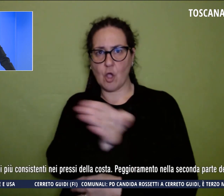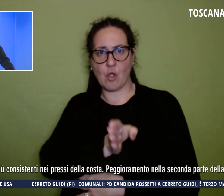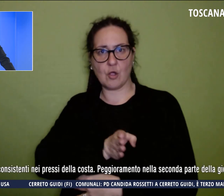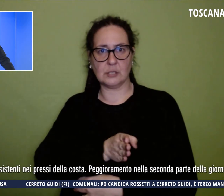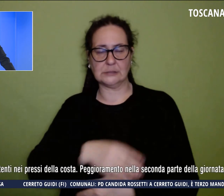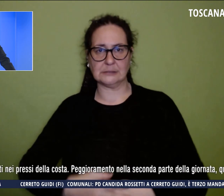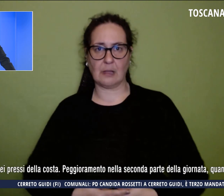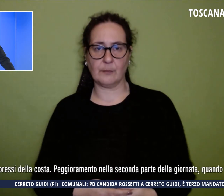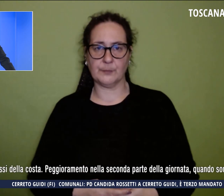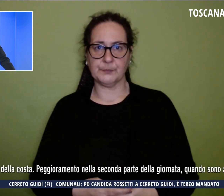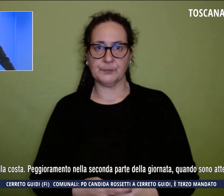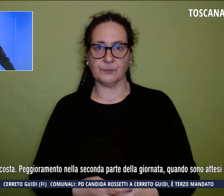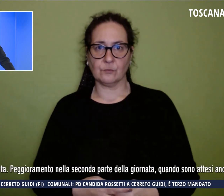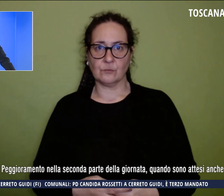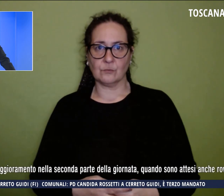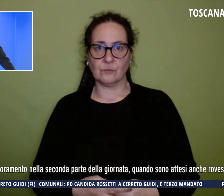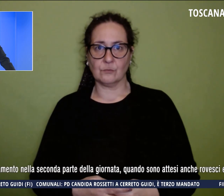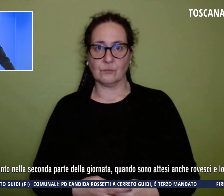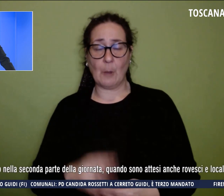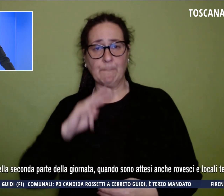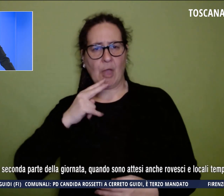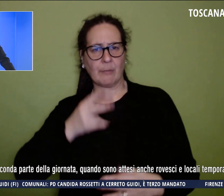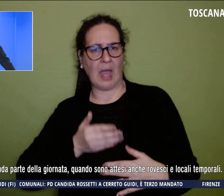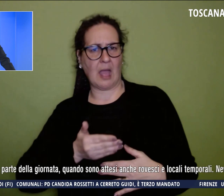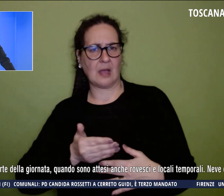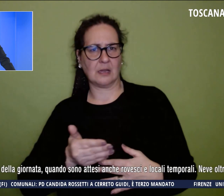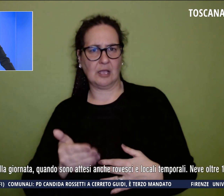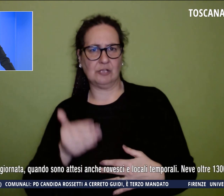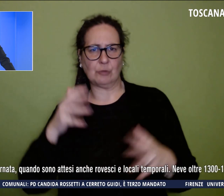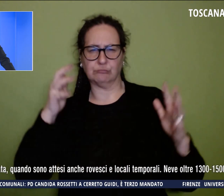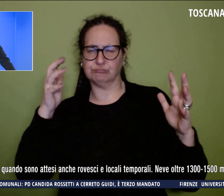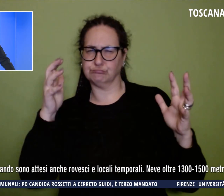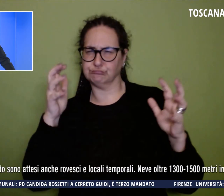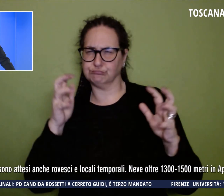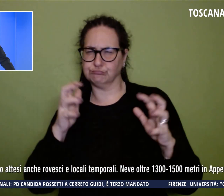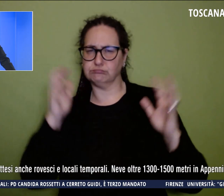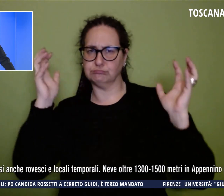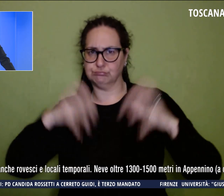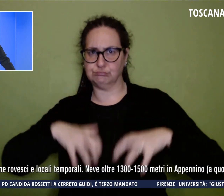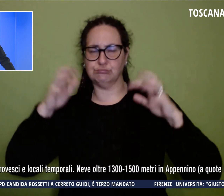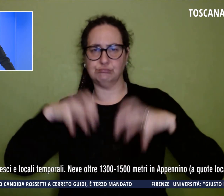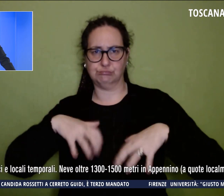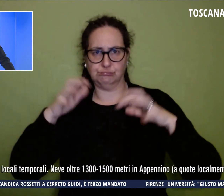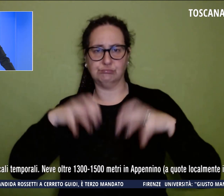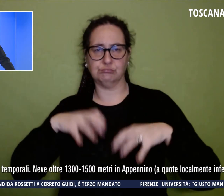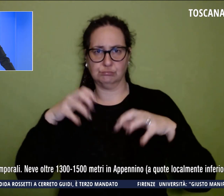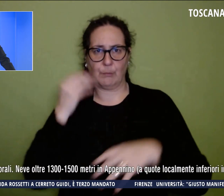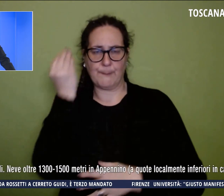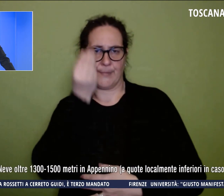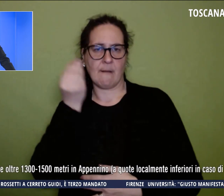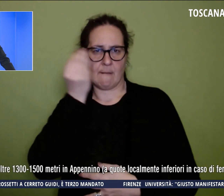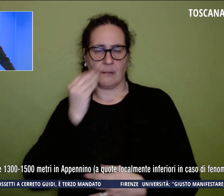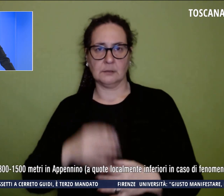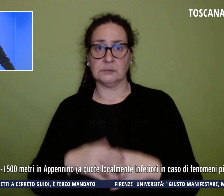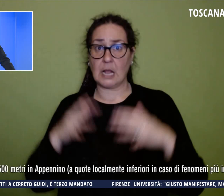un peggioramento, soprattutto nella seconda parte della giornata, dove saranno attesi temporali. Arriva però la neve,